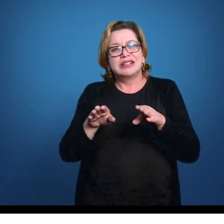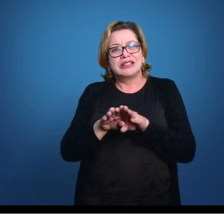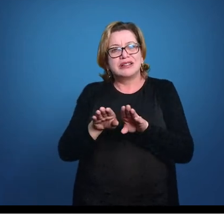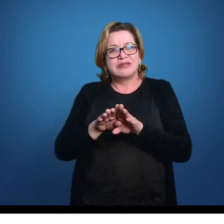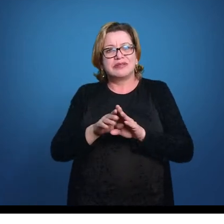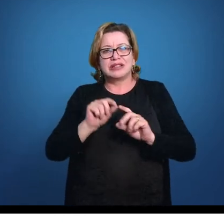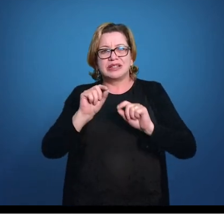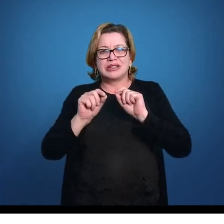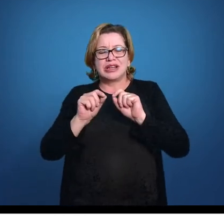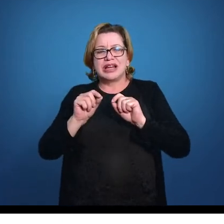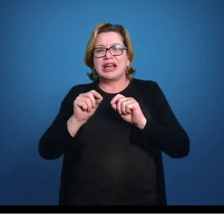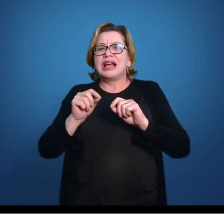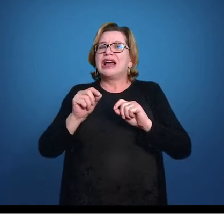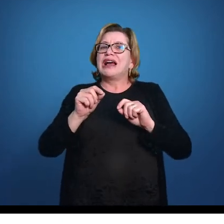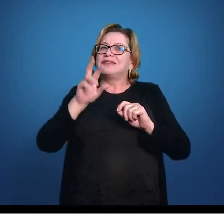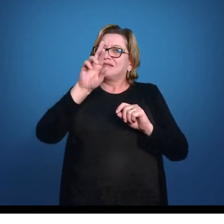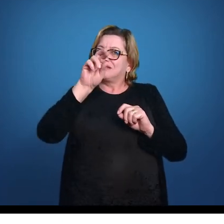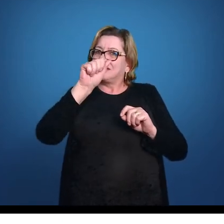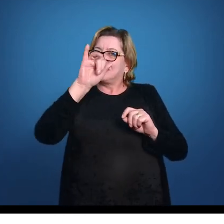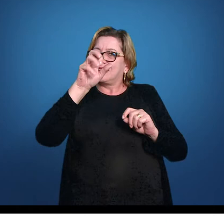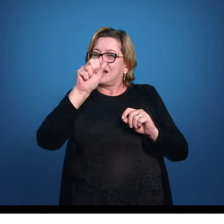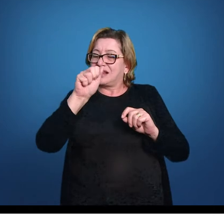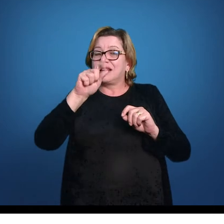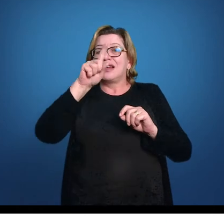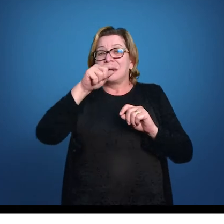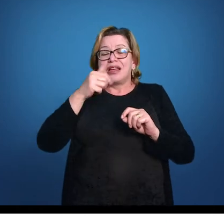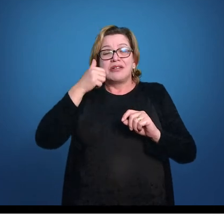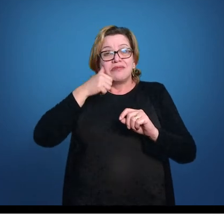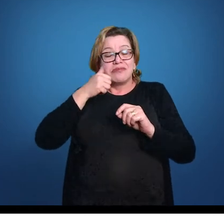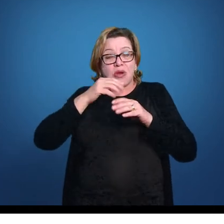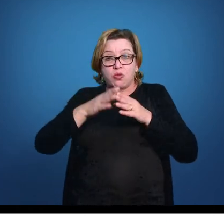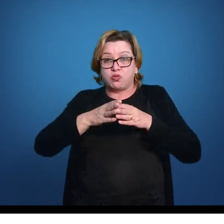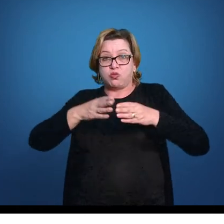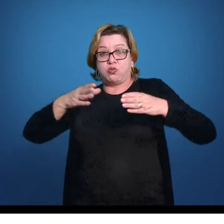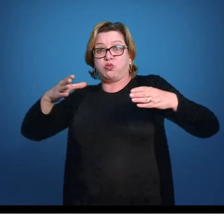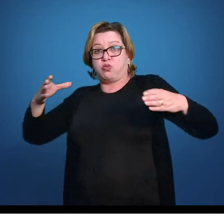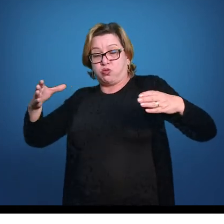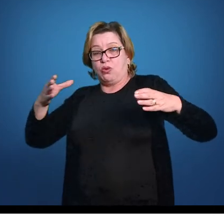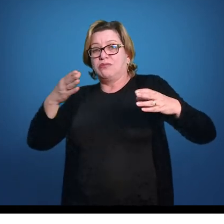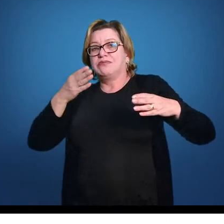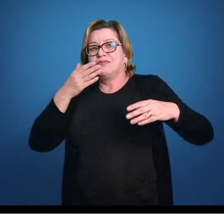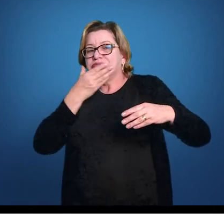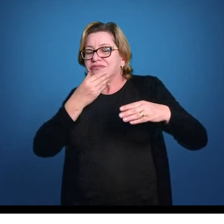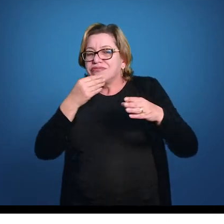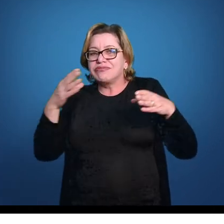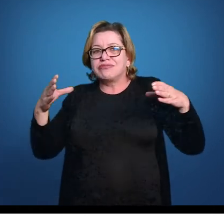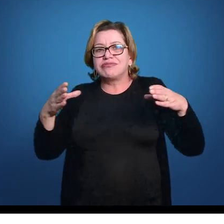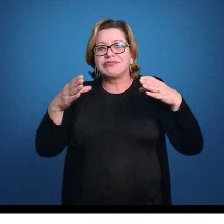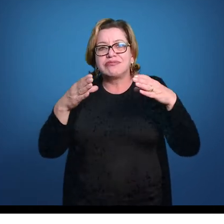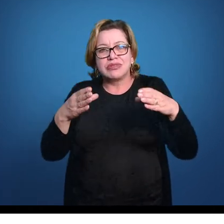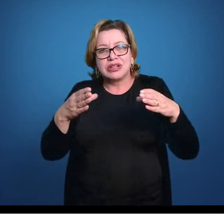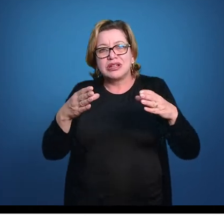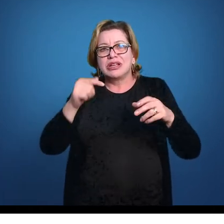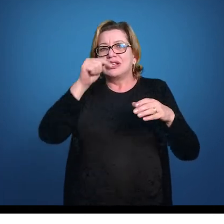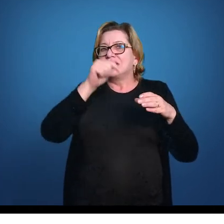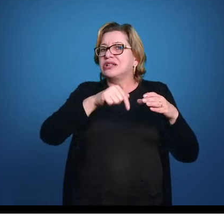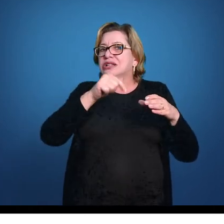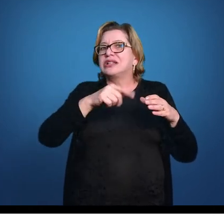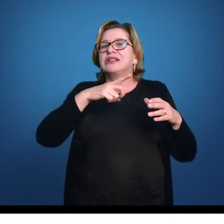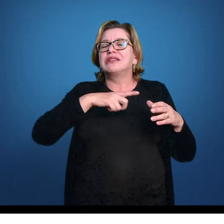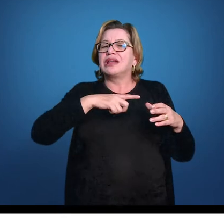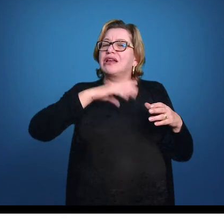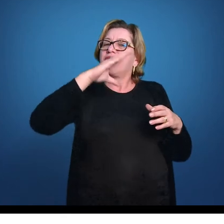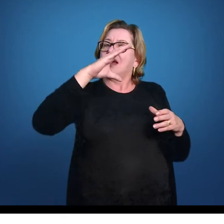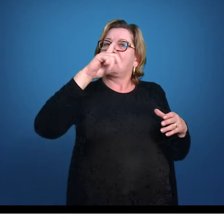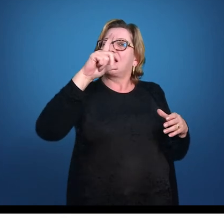coisa acontece com as raias, as raias fêmeas são maiores que os machos, e os machos possuem o clásper,